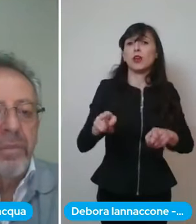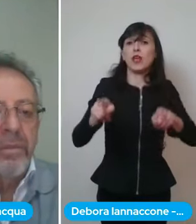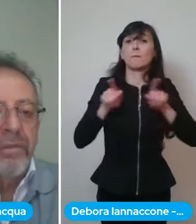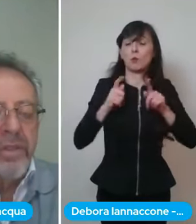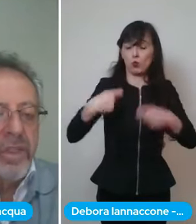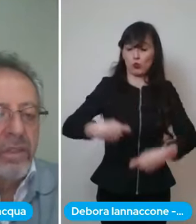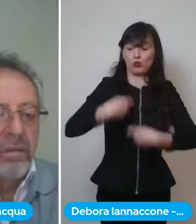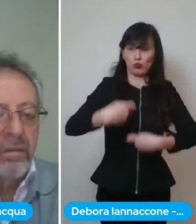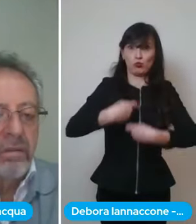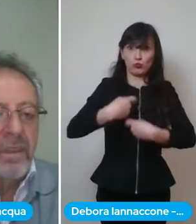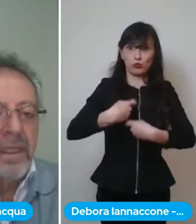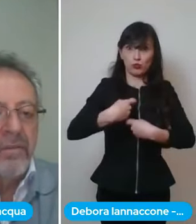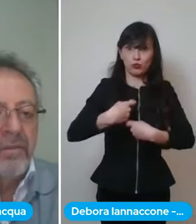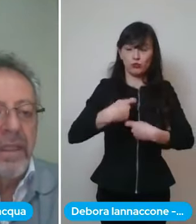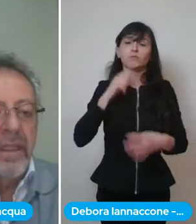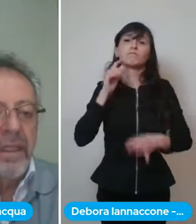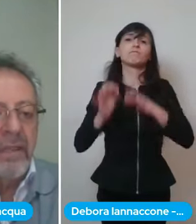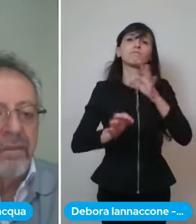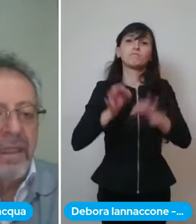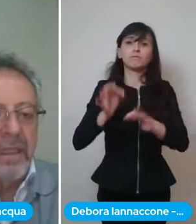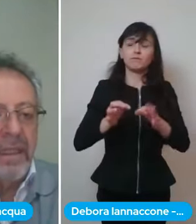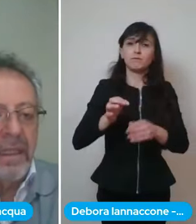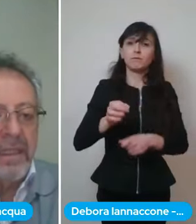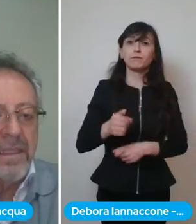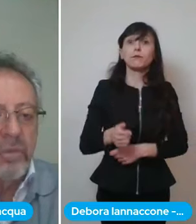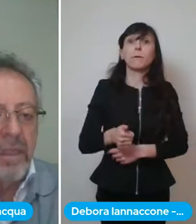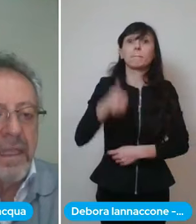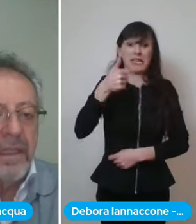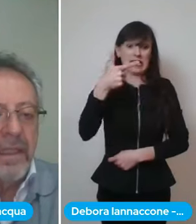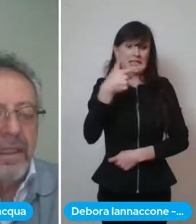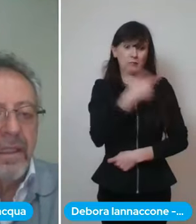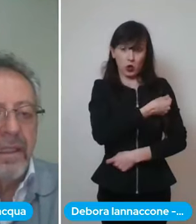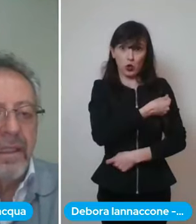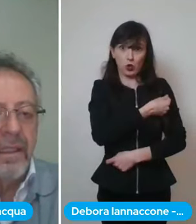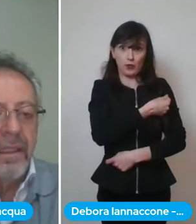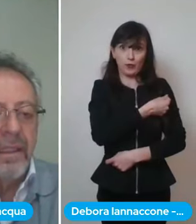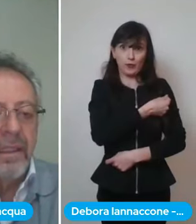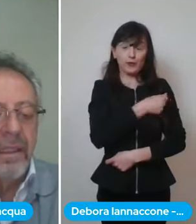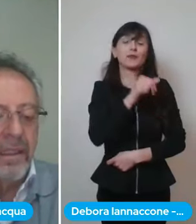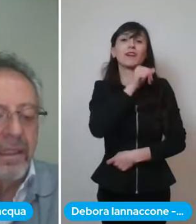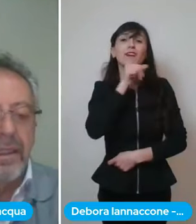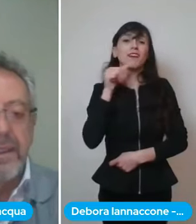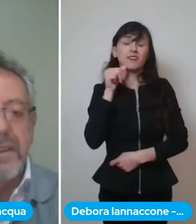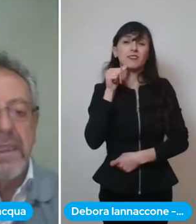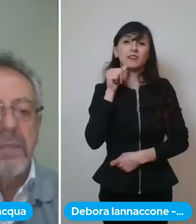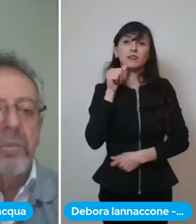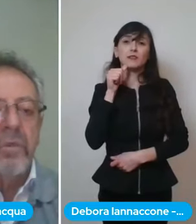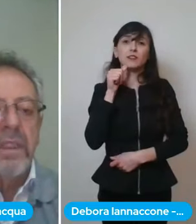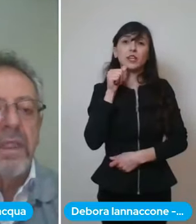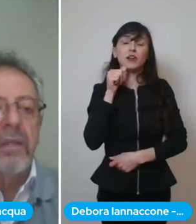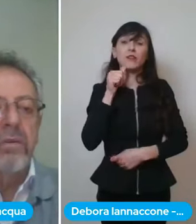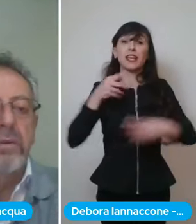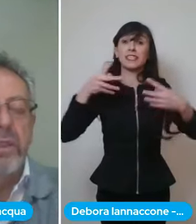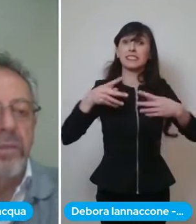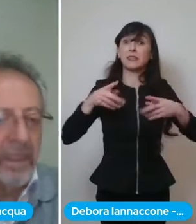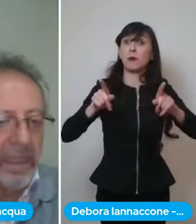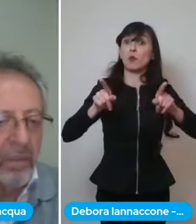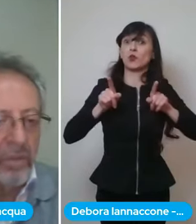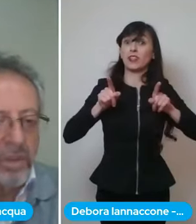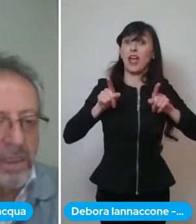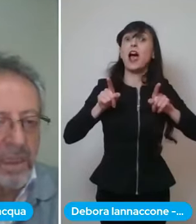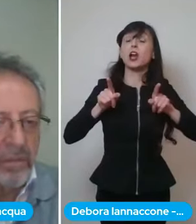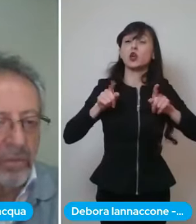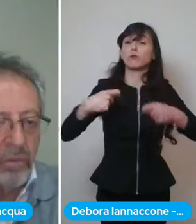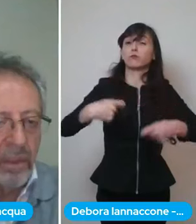senso che il primo vaccino serve a fare la a stimolare il il sistema immunitario dopo